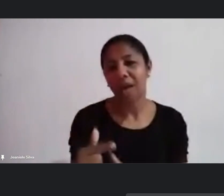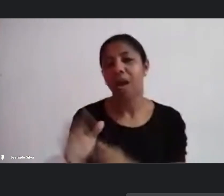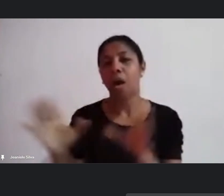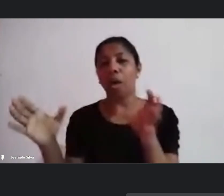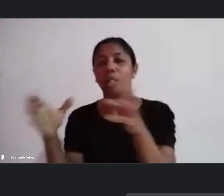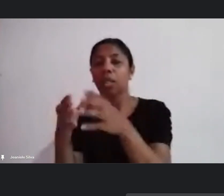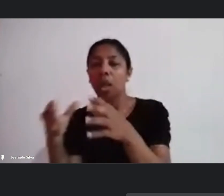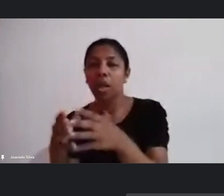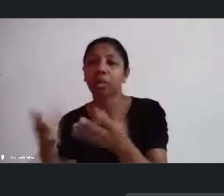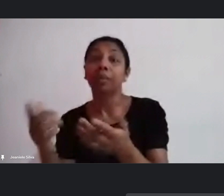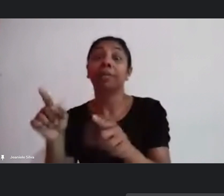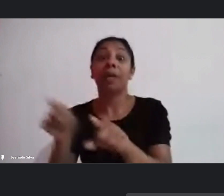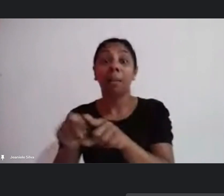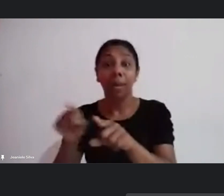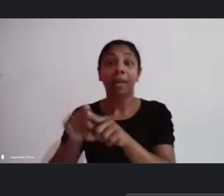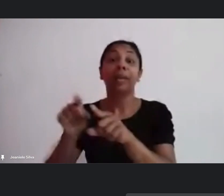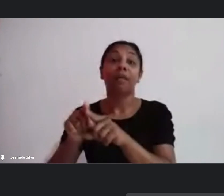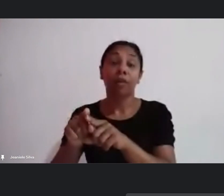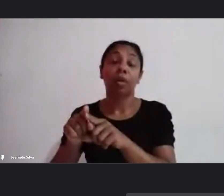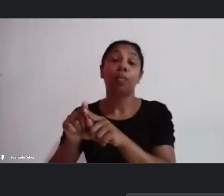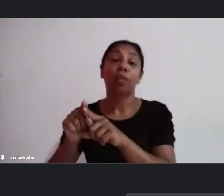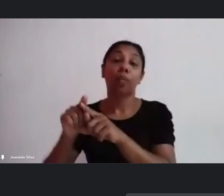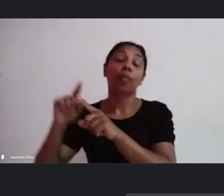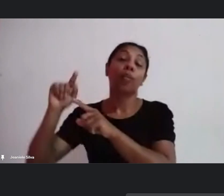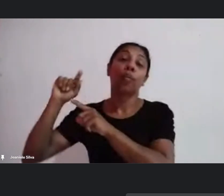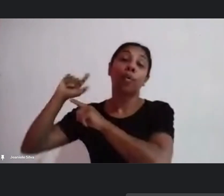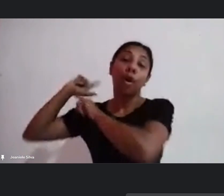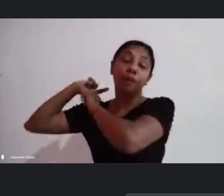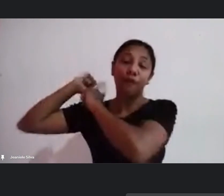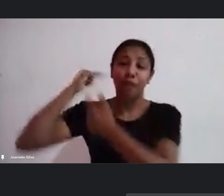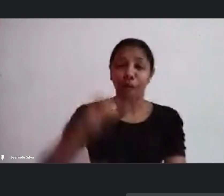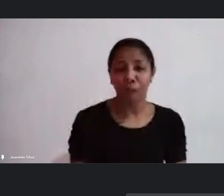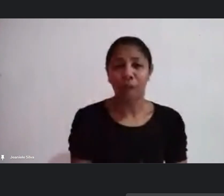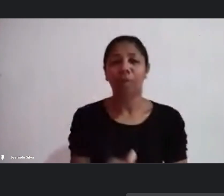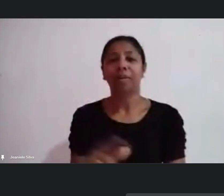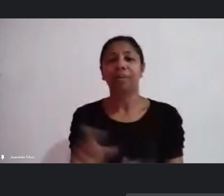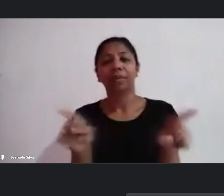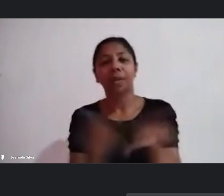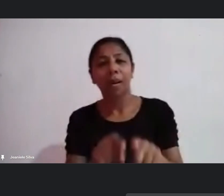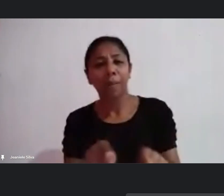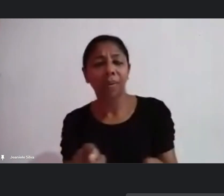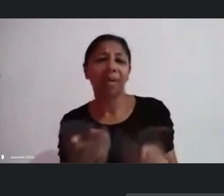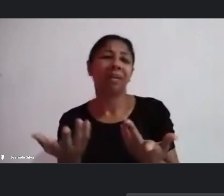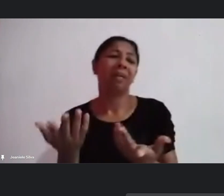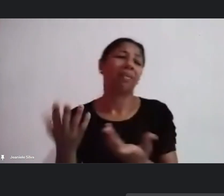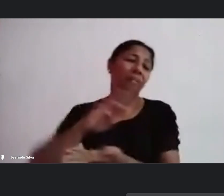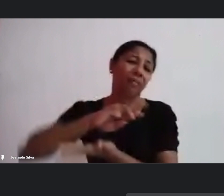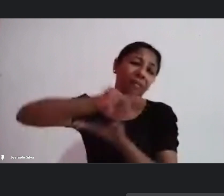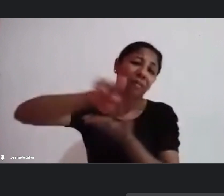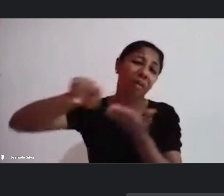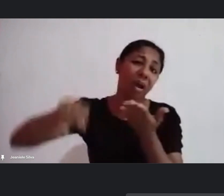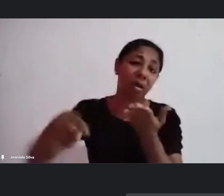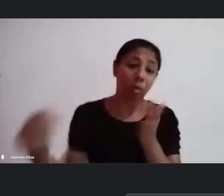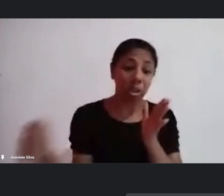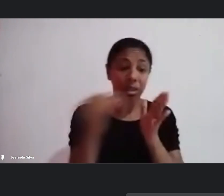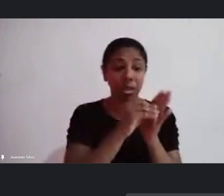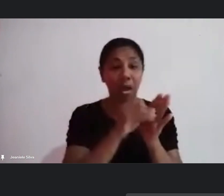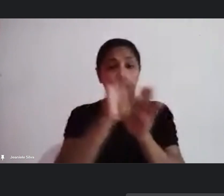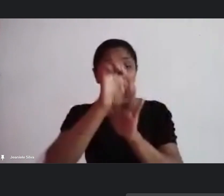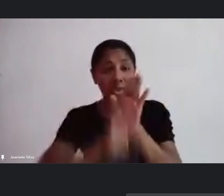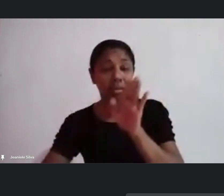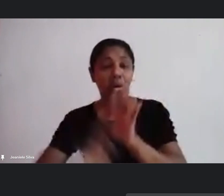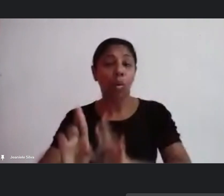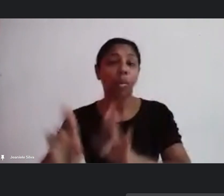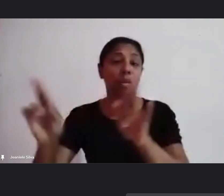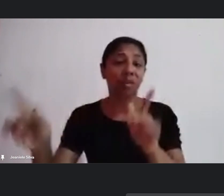folclore também baile o pré-carnavalesco pode entrar em um outro edital que é de